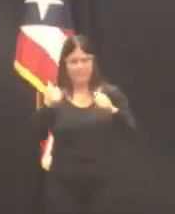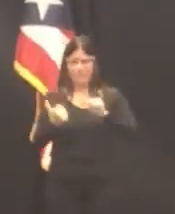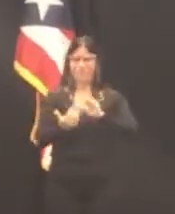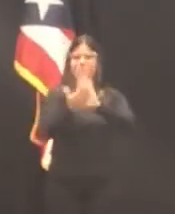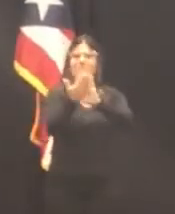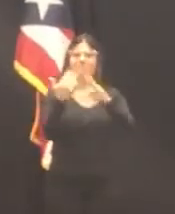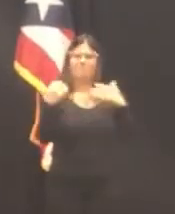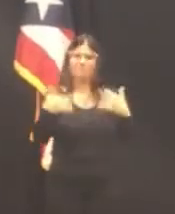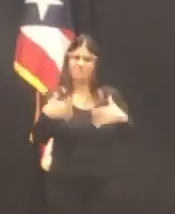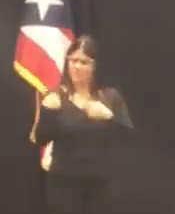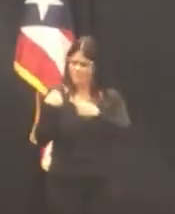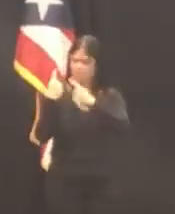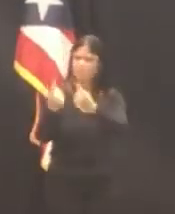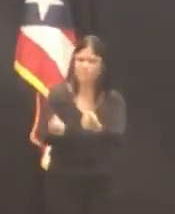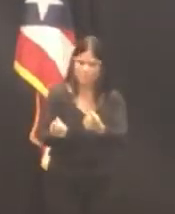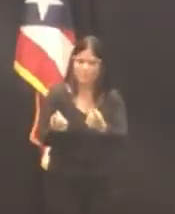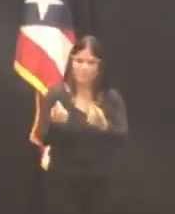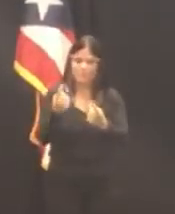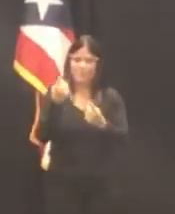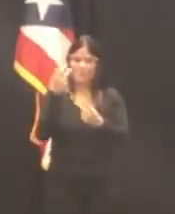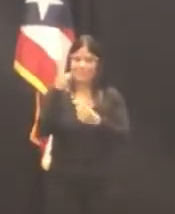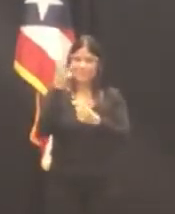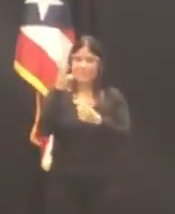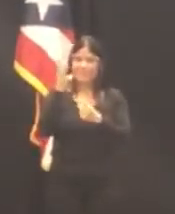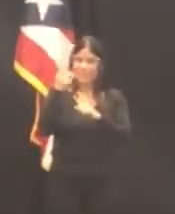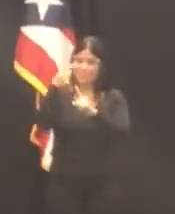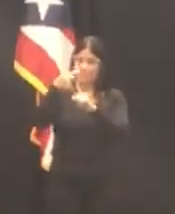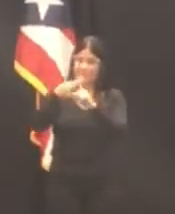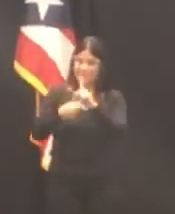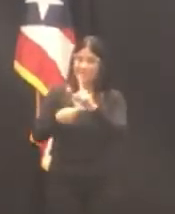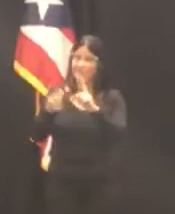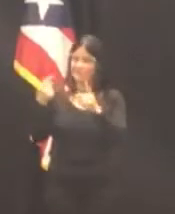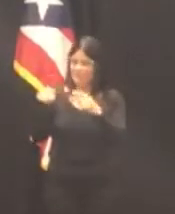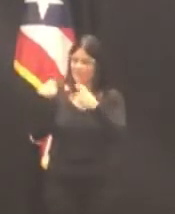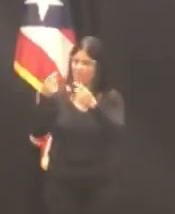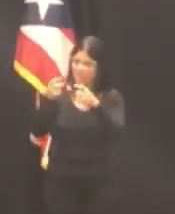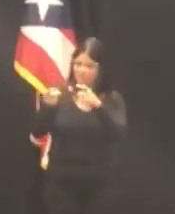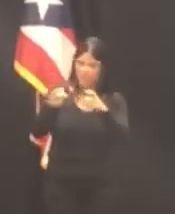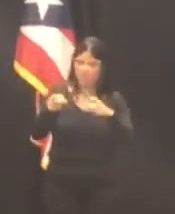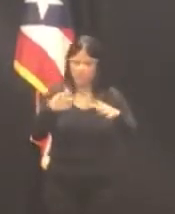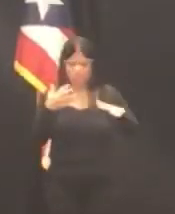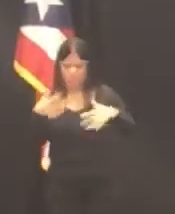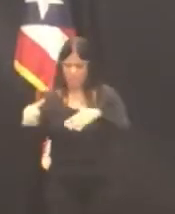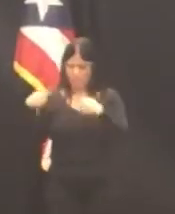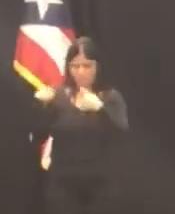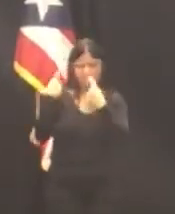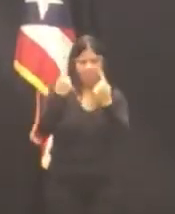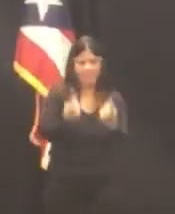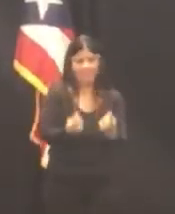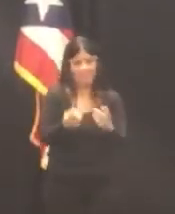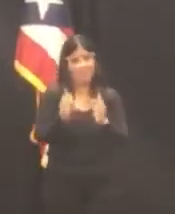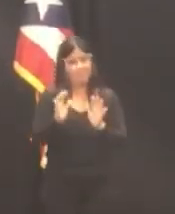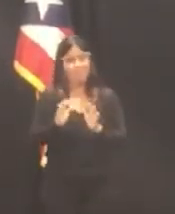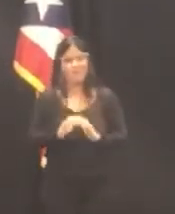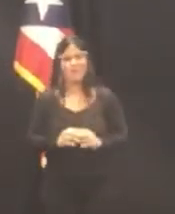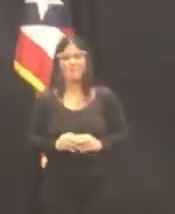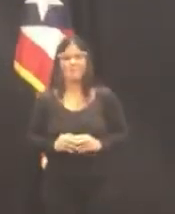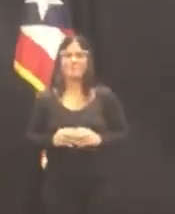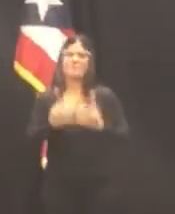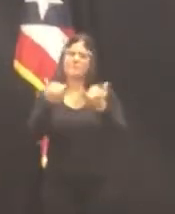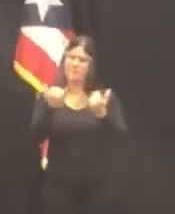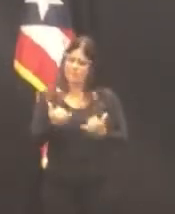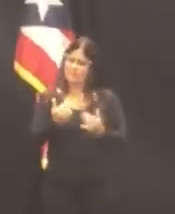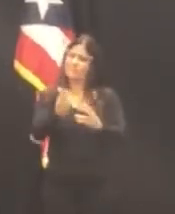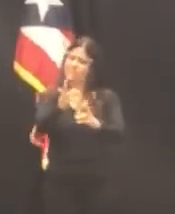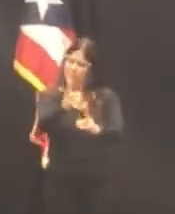16 meses de mandato, tengo la honrada disposición constitucional de